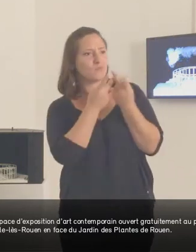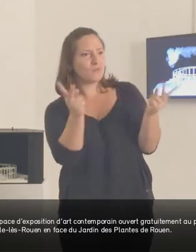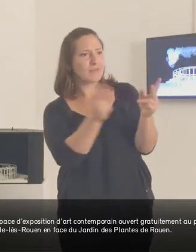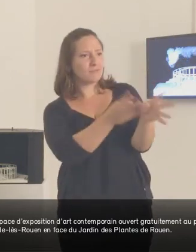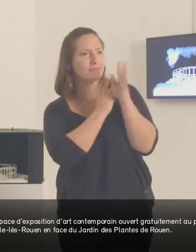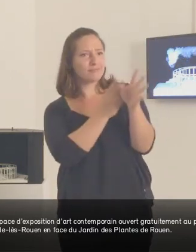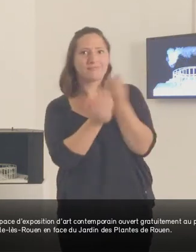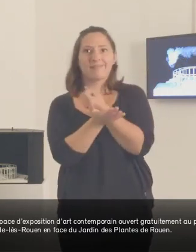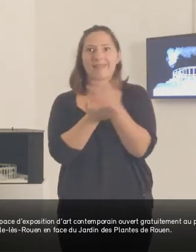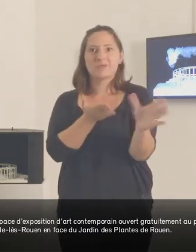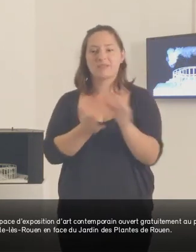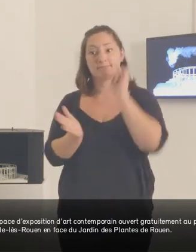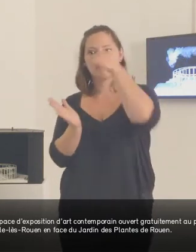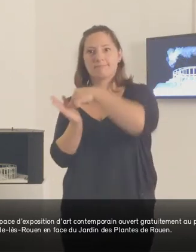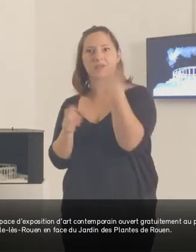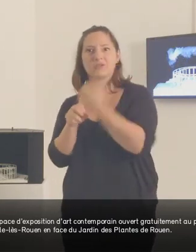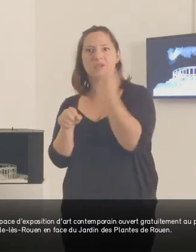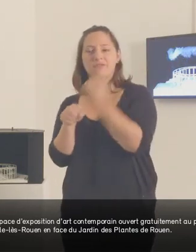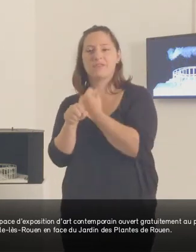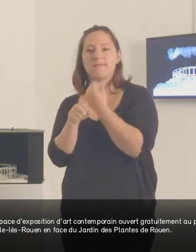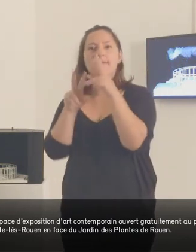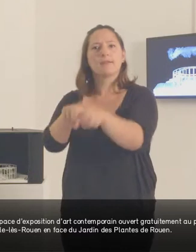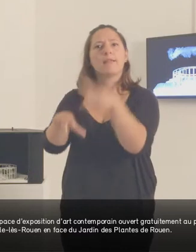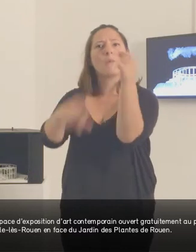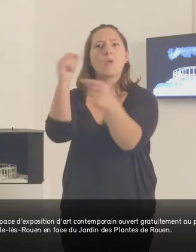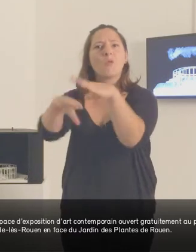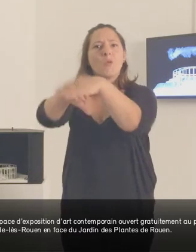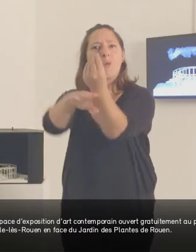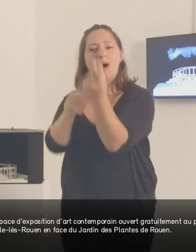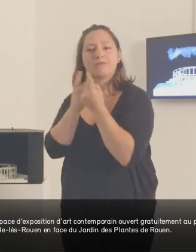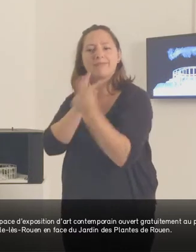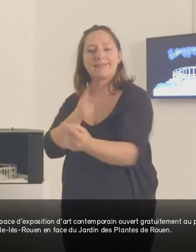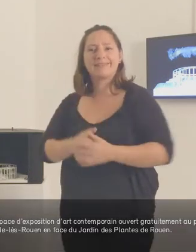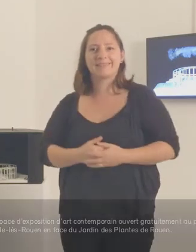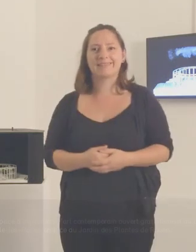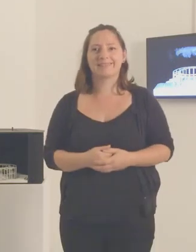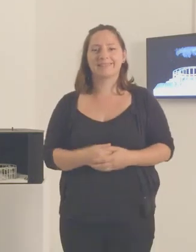contemporain ouvert gratuitement au public et situé à Saudeville-les-Rouen, en face du Jardin des plantes de Rouen.